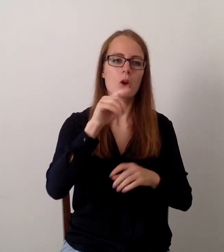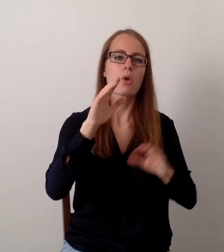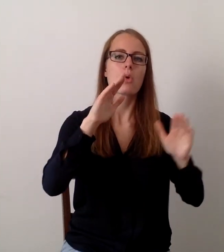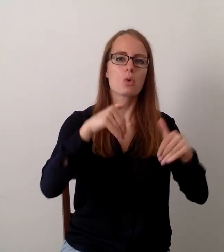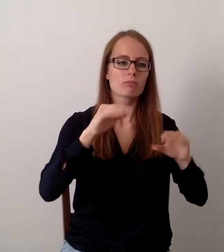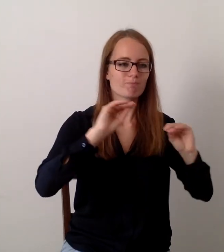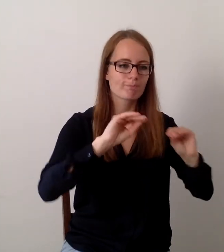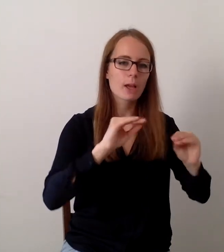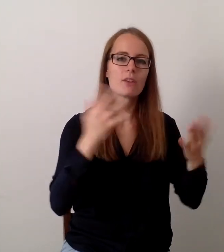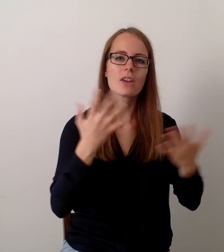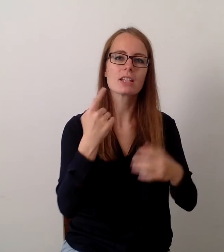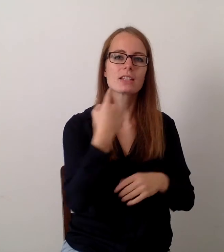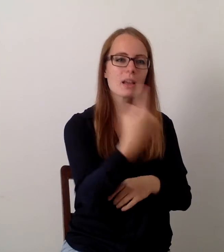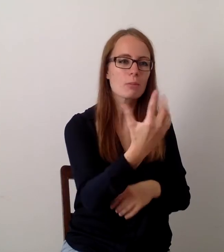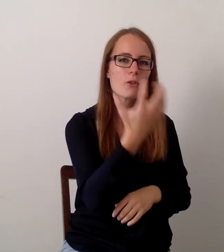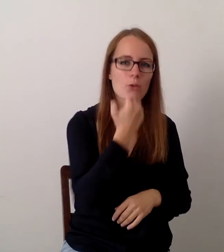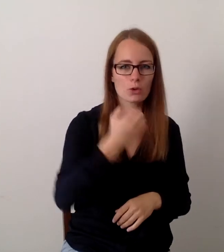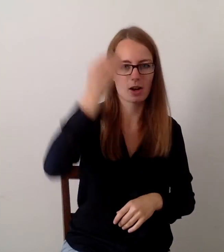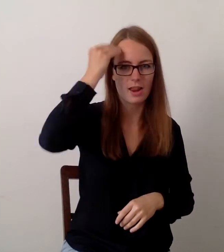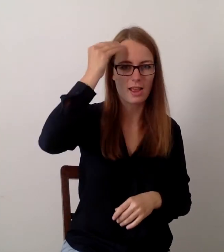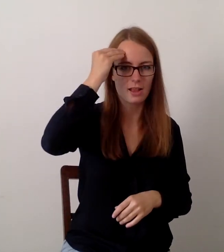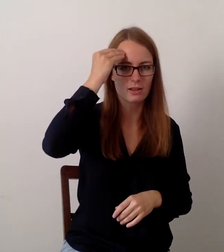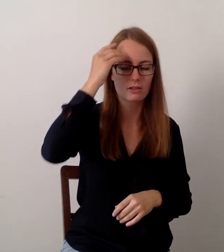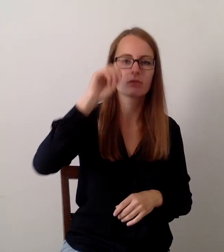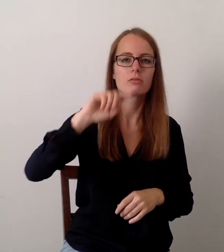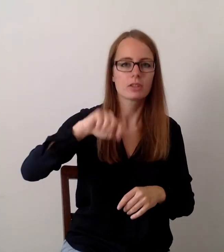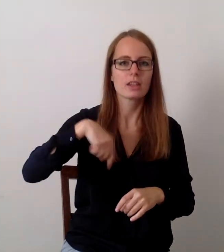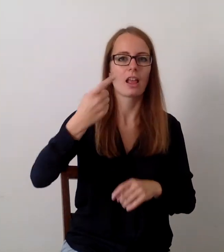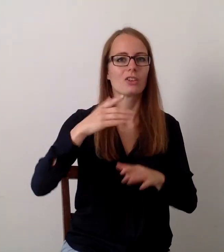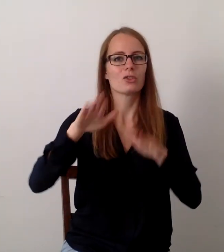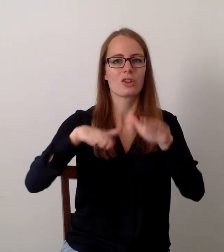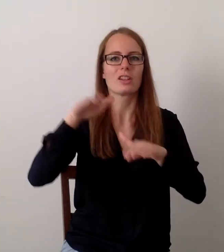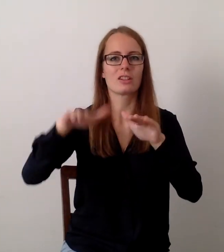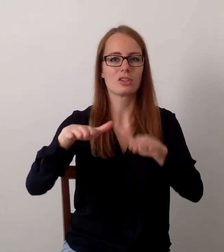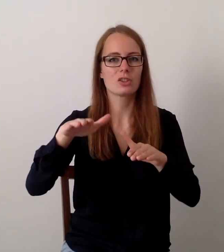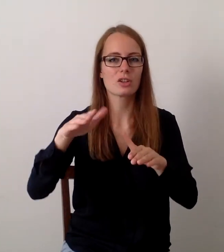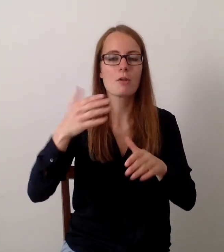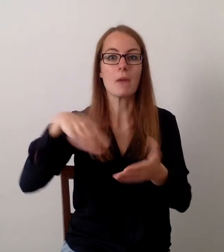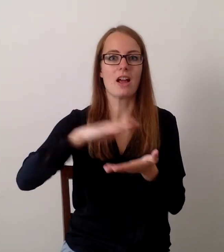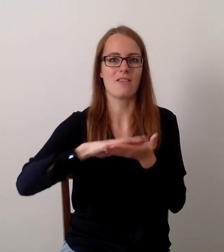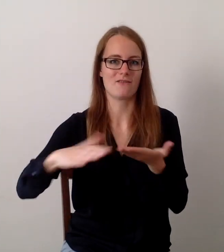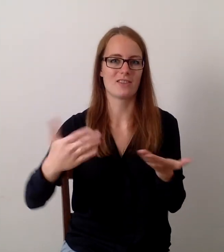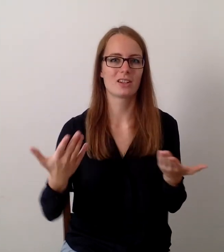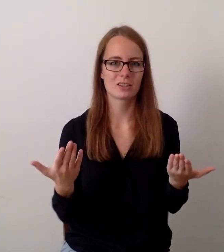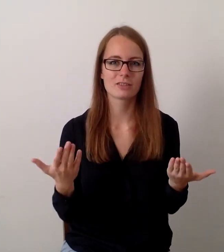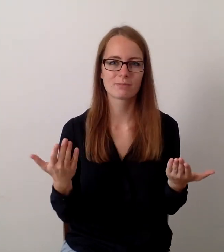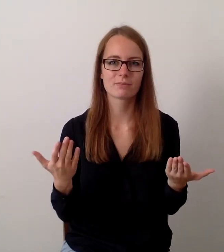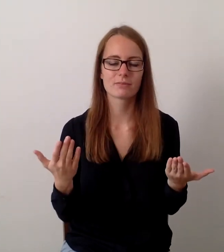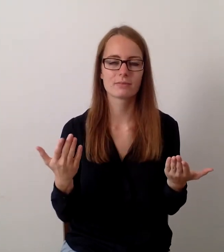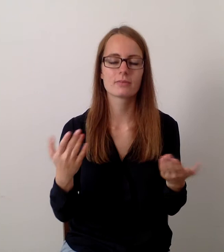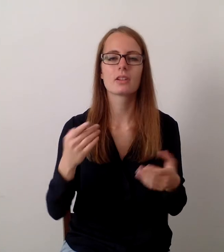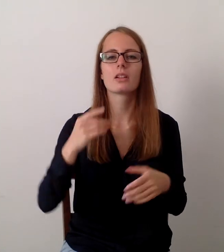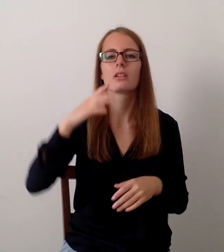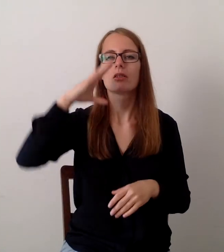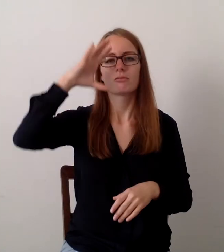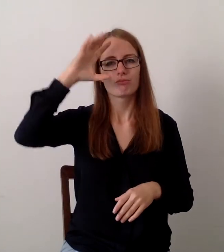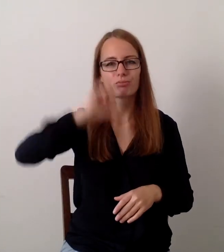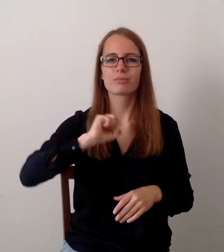kommt, was danach kommt, viele Mal einfacher. Und so ist so langsame Idee gekommen, dass man wegkommen muss von